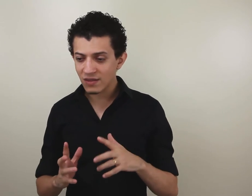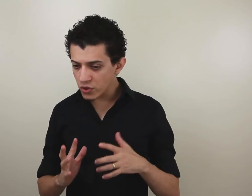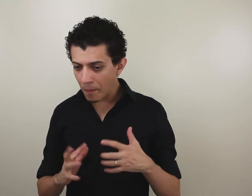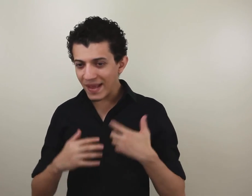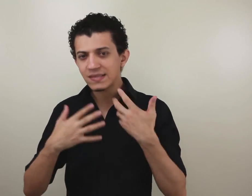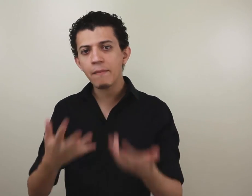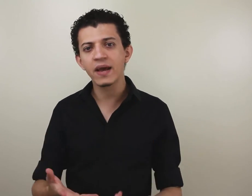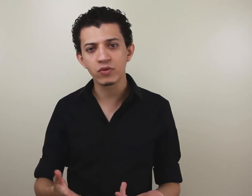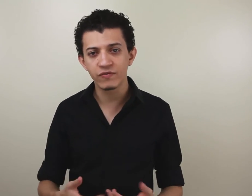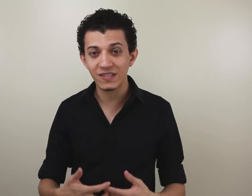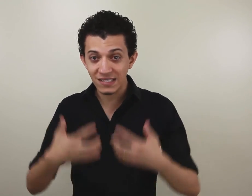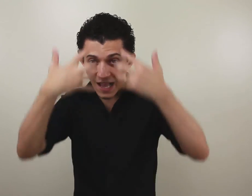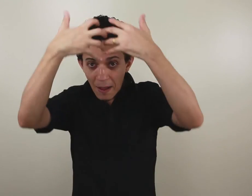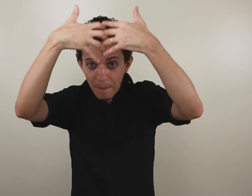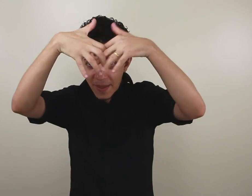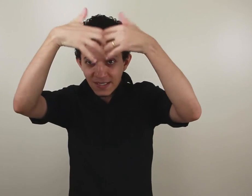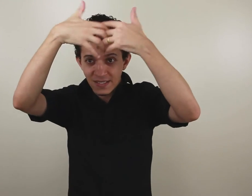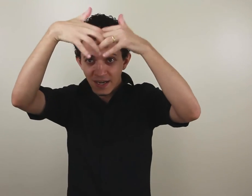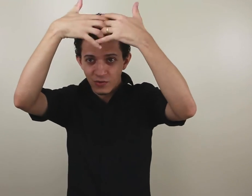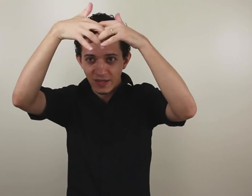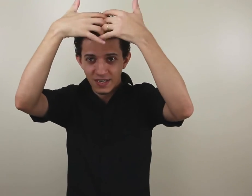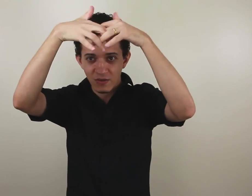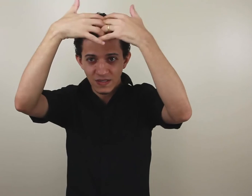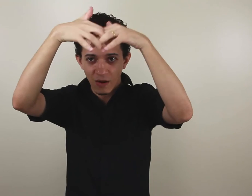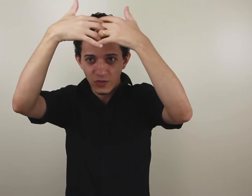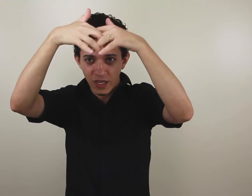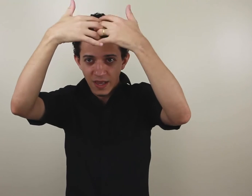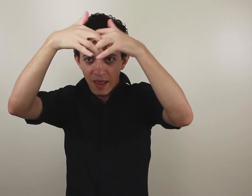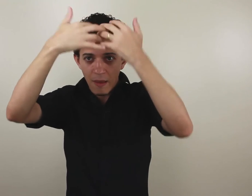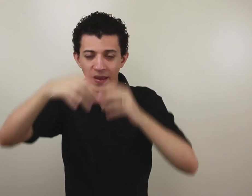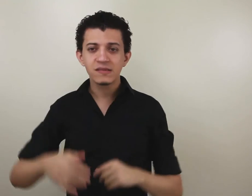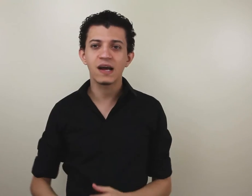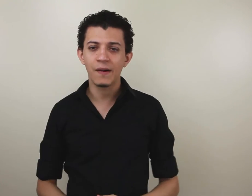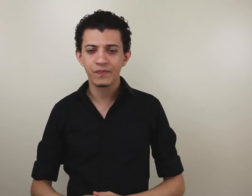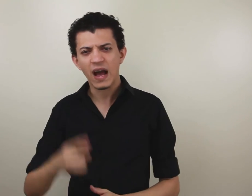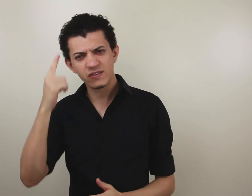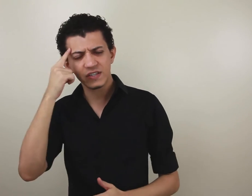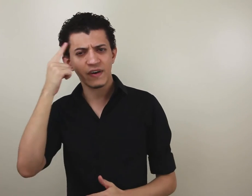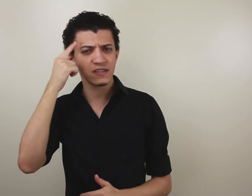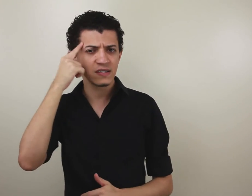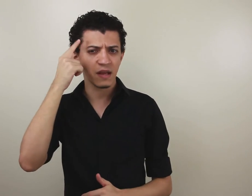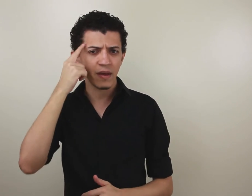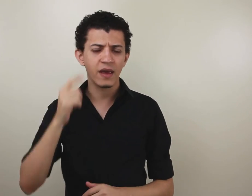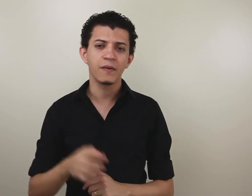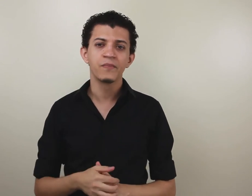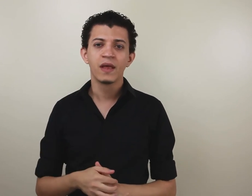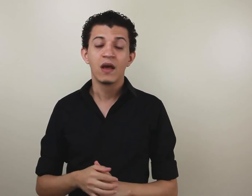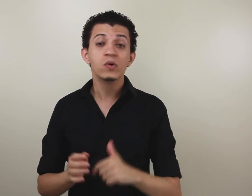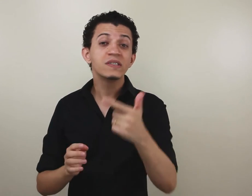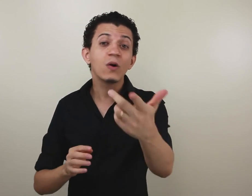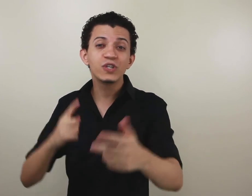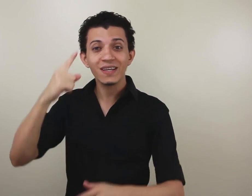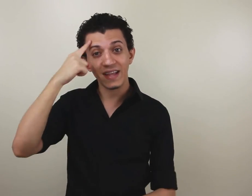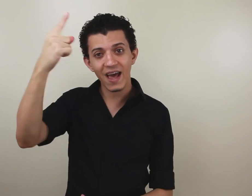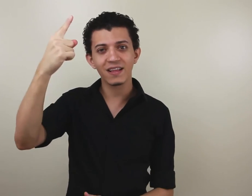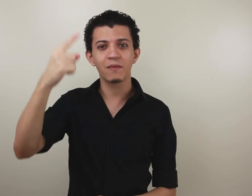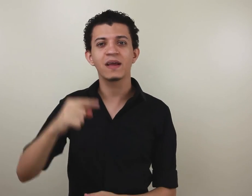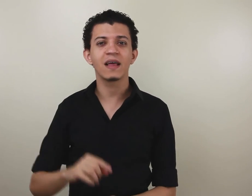questão de pensamento, de você estar pensando. Esse aqui é o sinal de pensar. Às vezes se faz assim também. O sinal de ideia também está